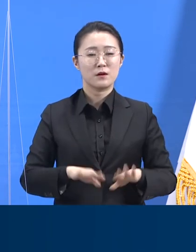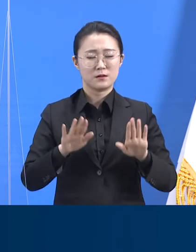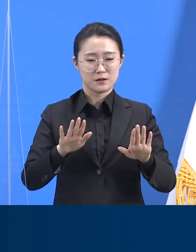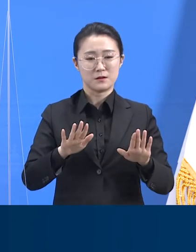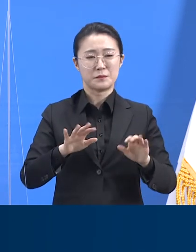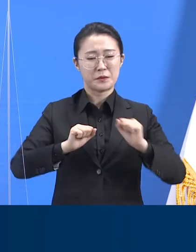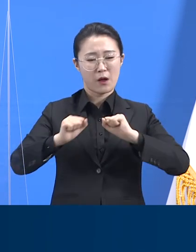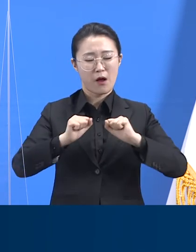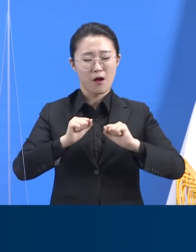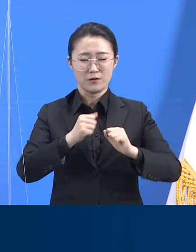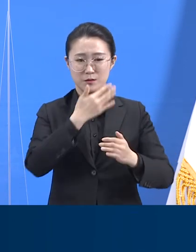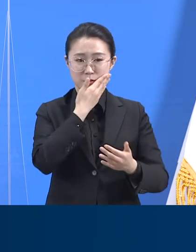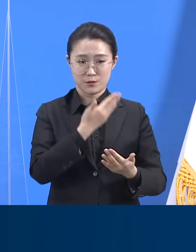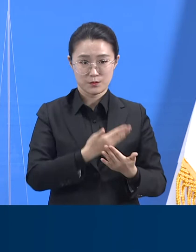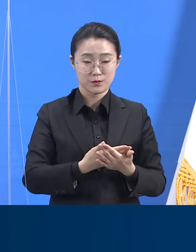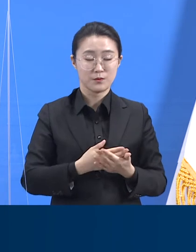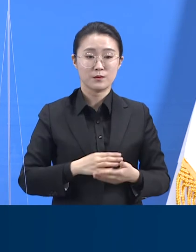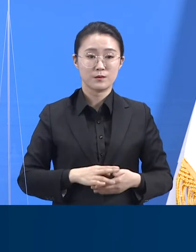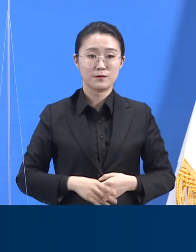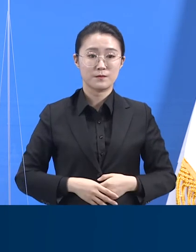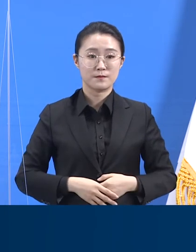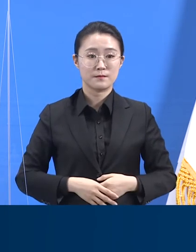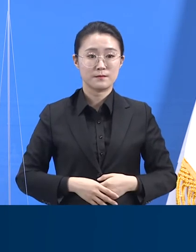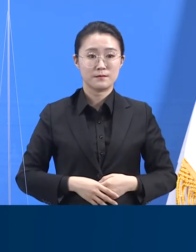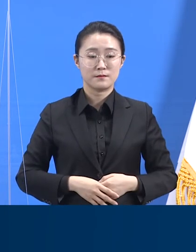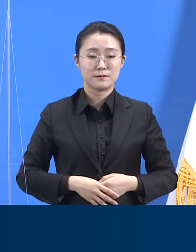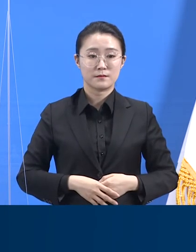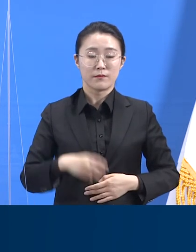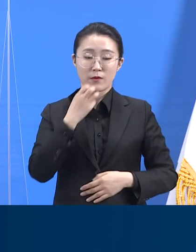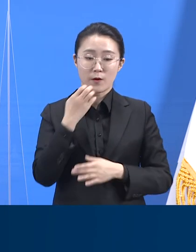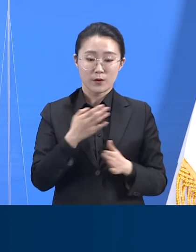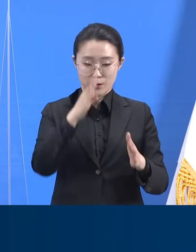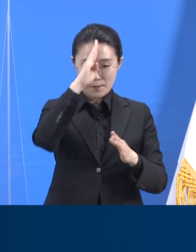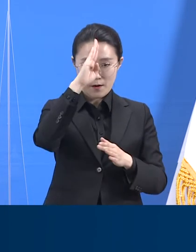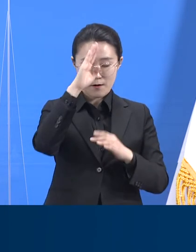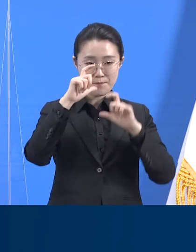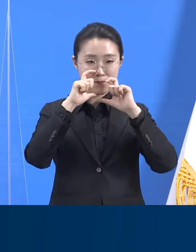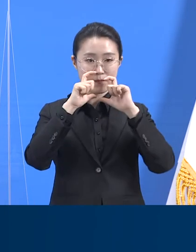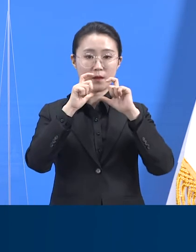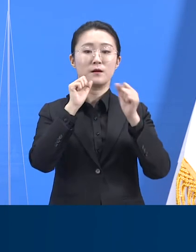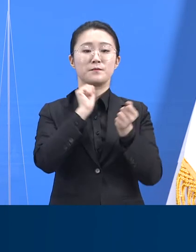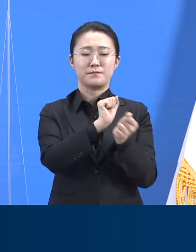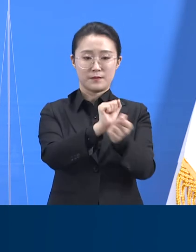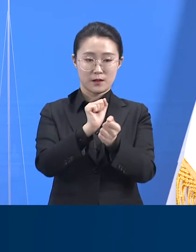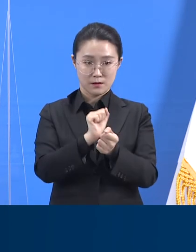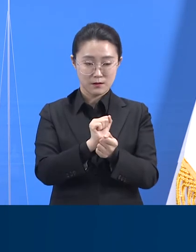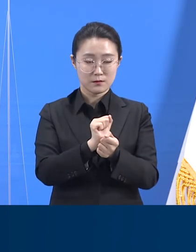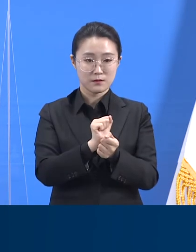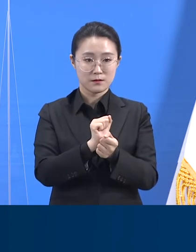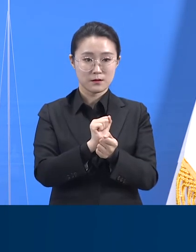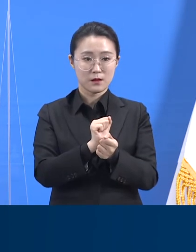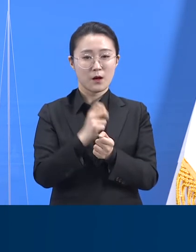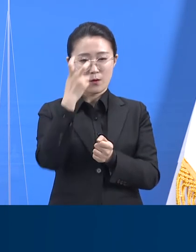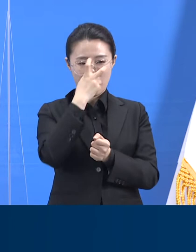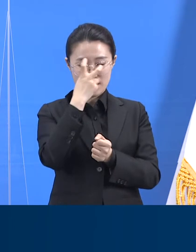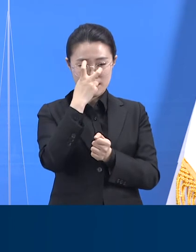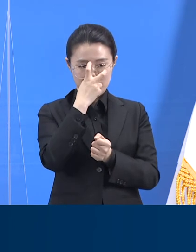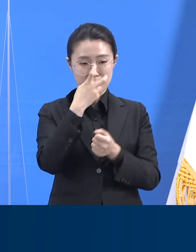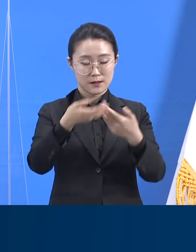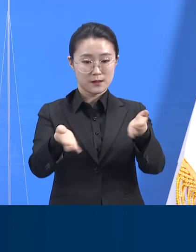다시 한번 강조해드리고자 합니다. 경기도 감염병관리지원단에서 도내 코로나19 확진자들의